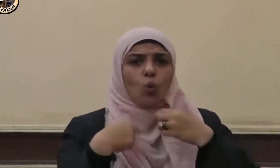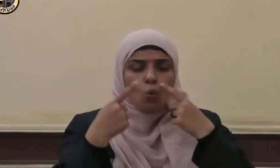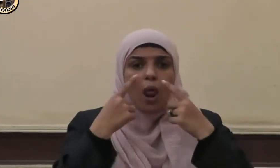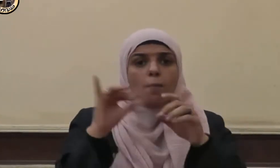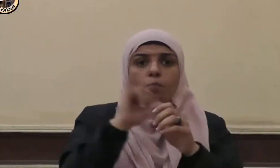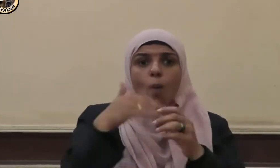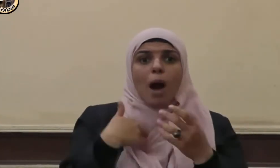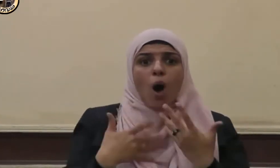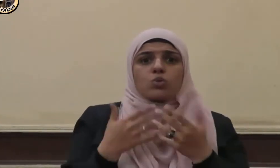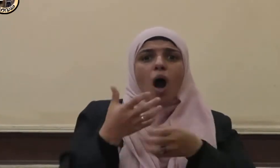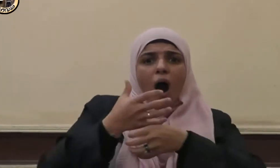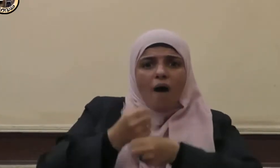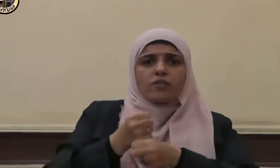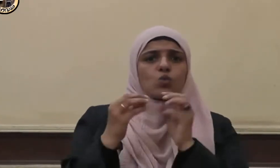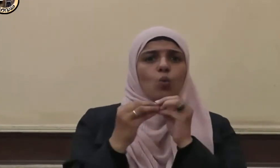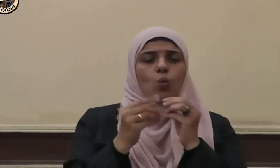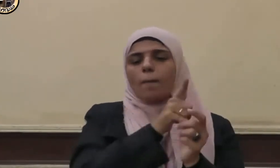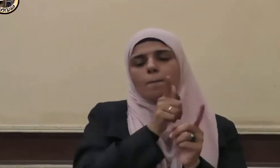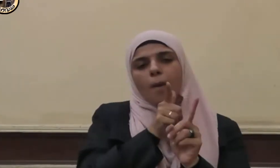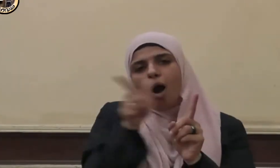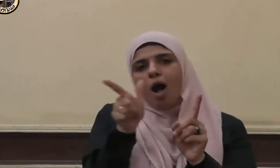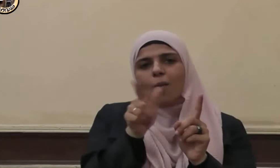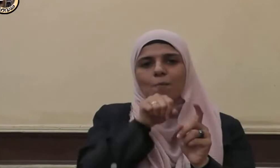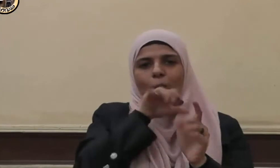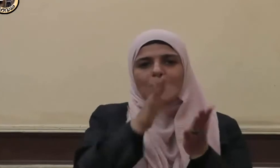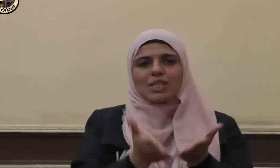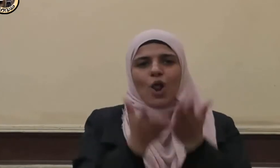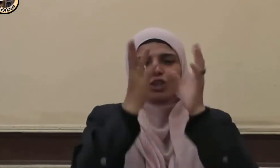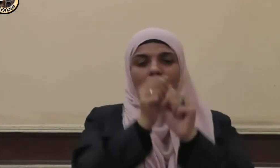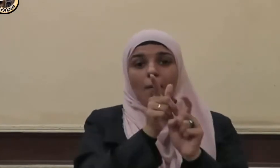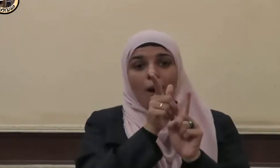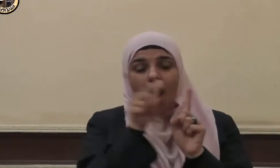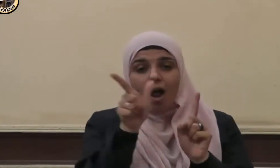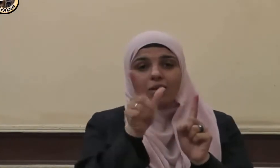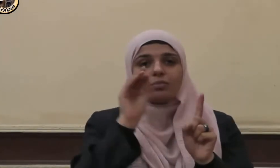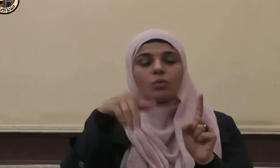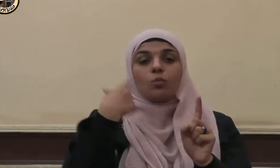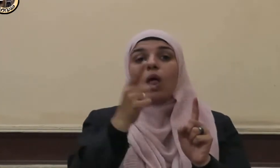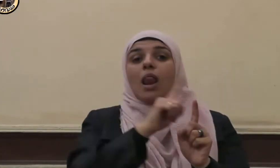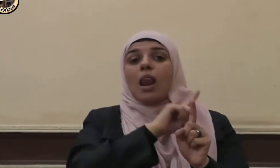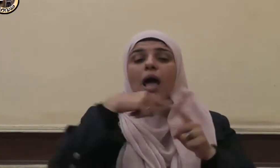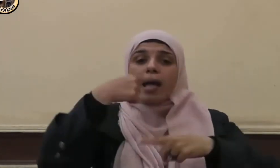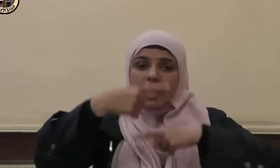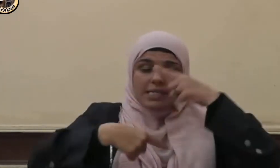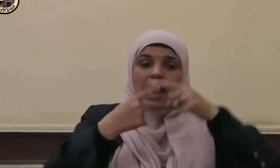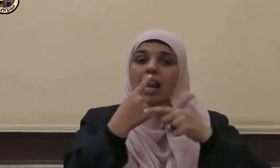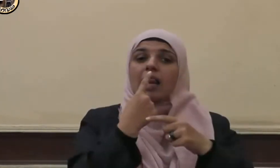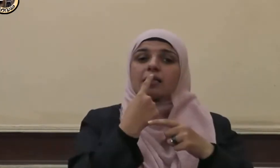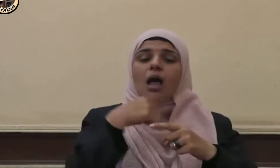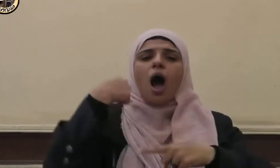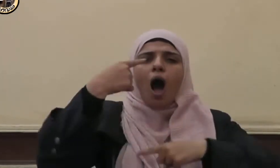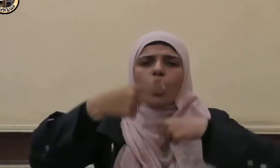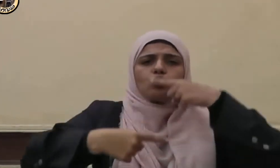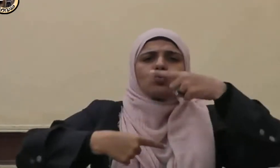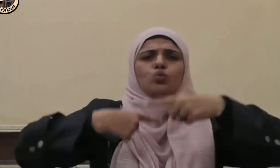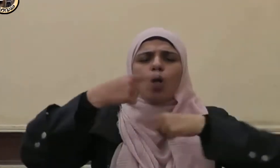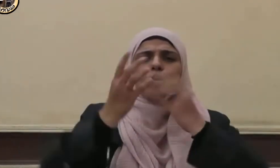بك قال صلى الله عليه وسلم لا يزال لسانك رقبا بذكر الله